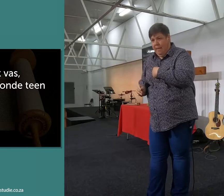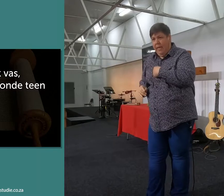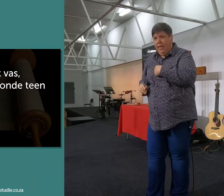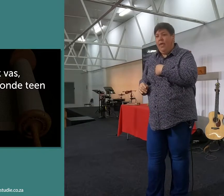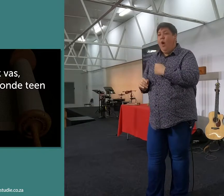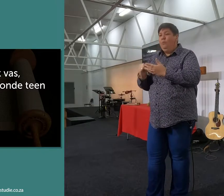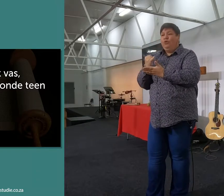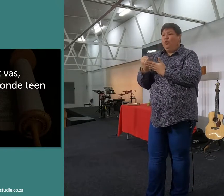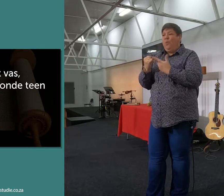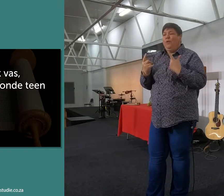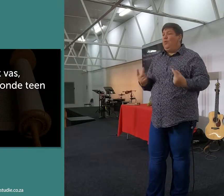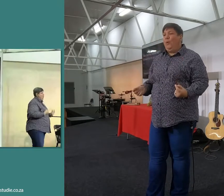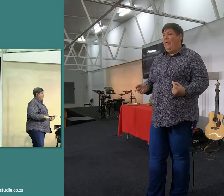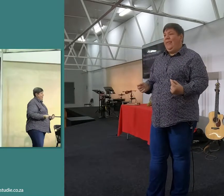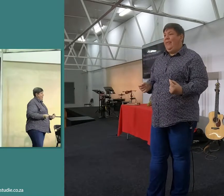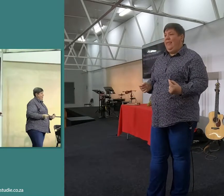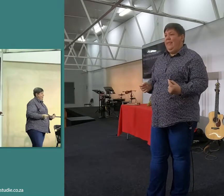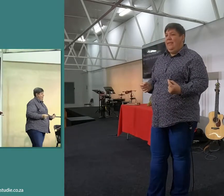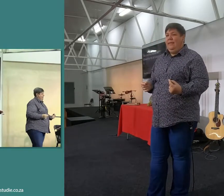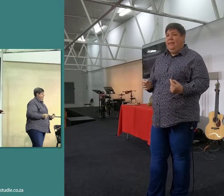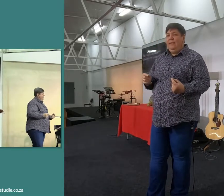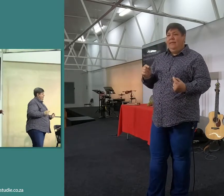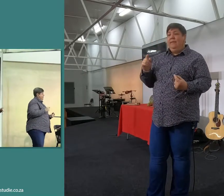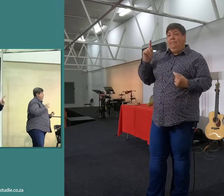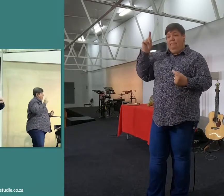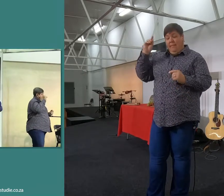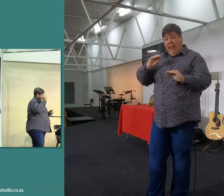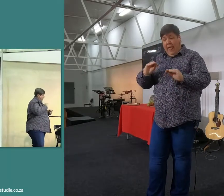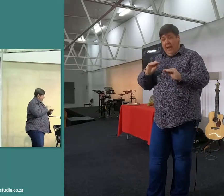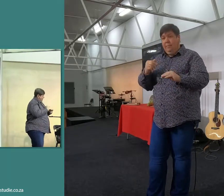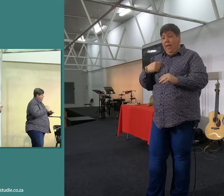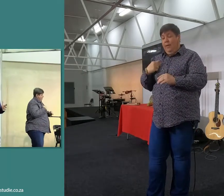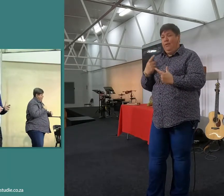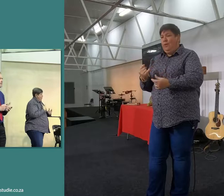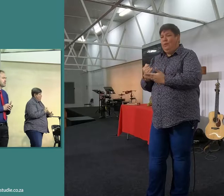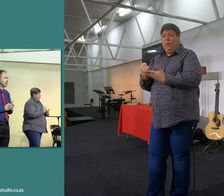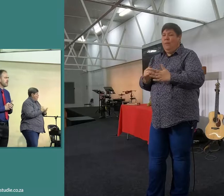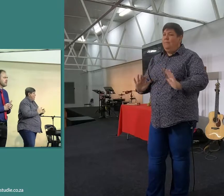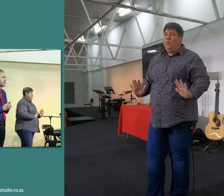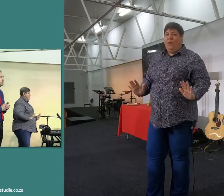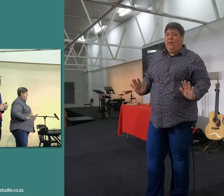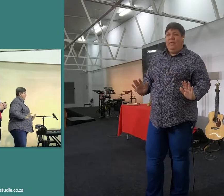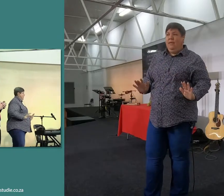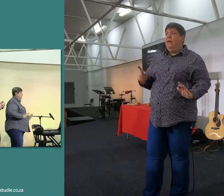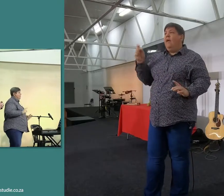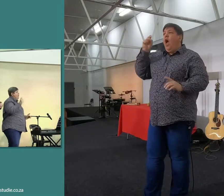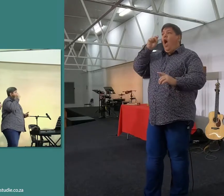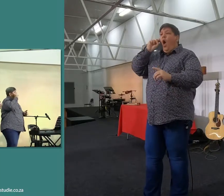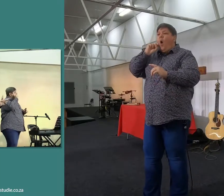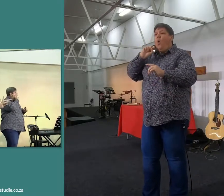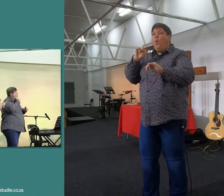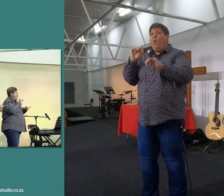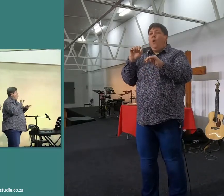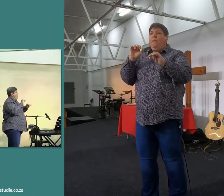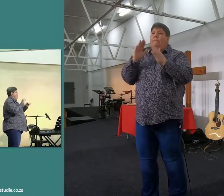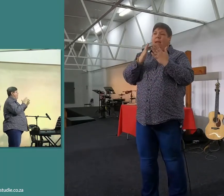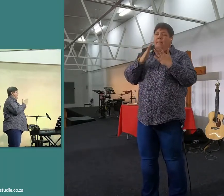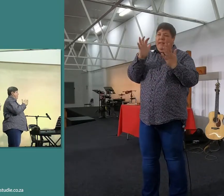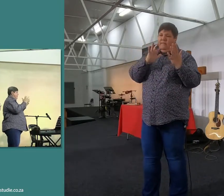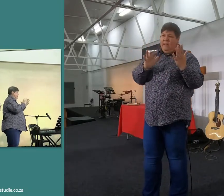sonde teenie, dit weerhou my, van sonde teenie, ek wil net, ek wil net in die oude vertaling ook aanhal, en dis die versie op jou kaart, want